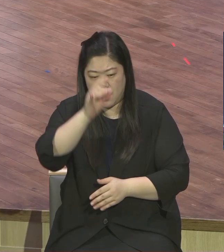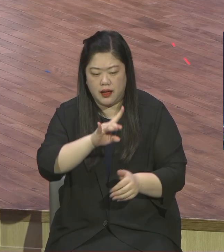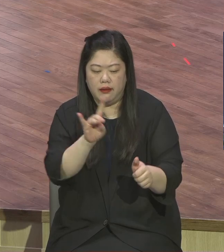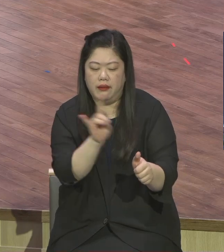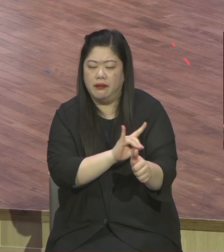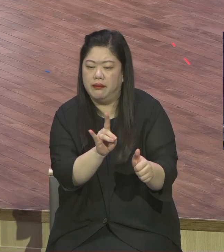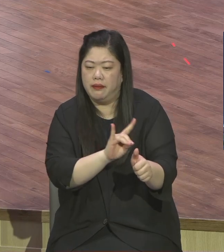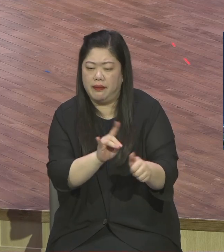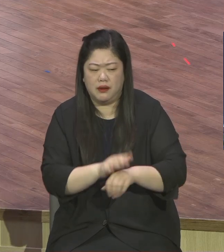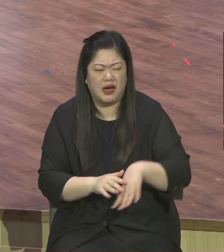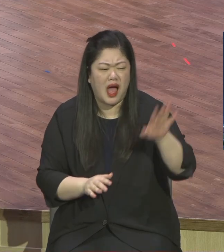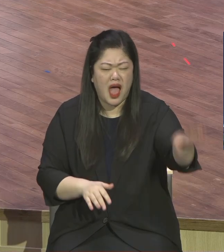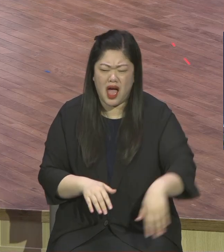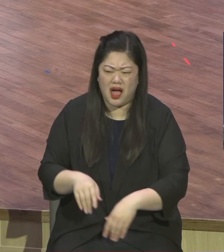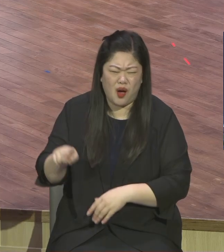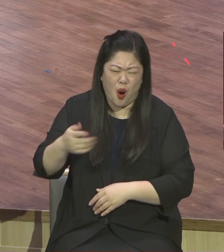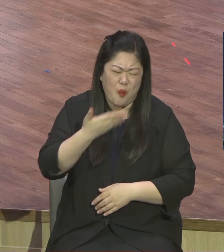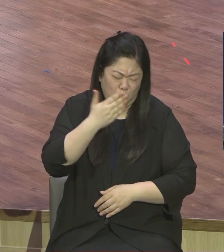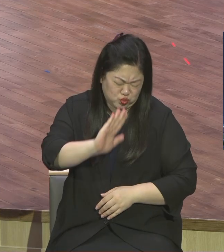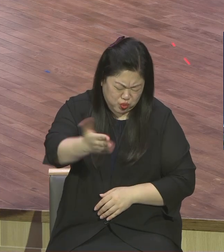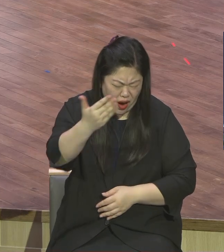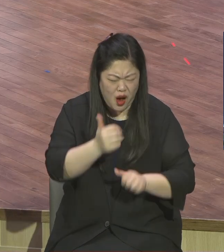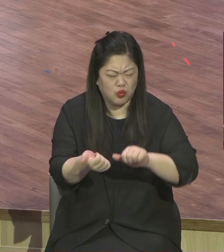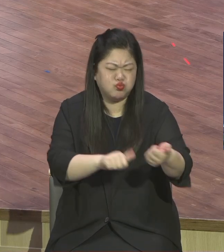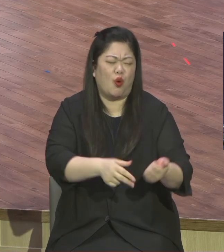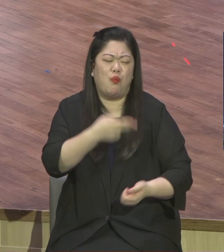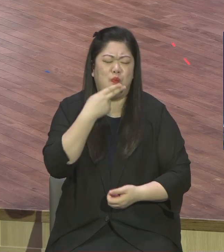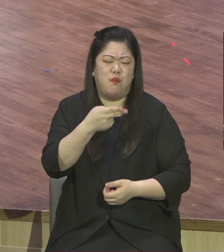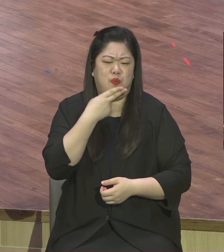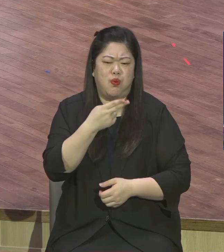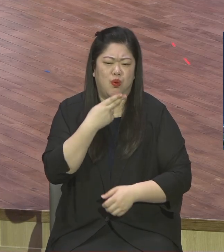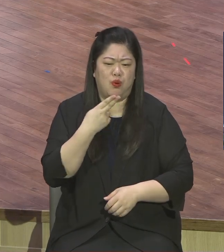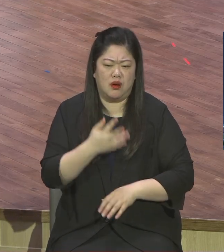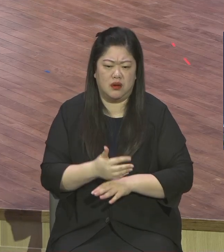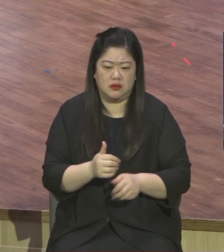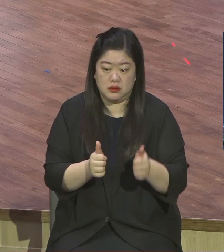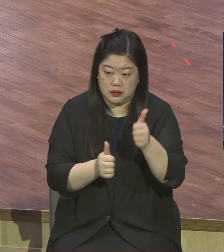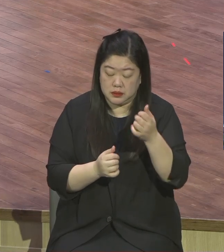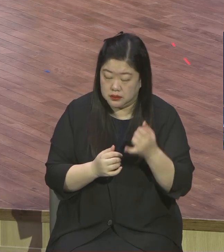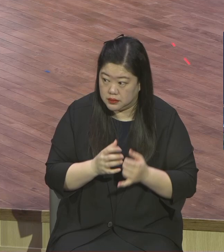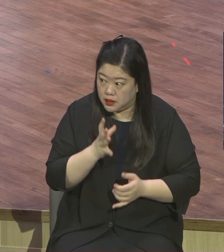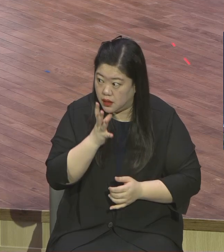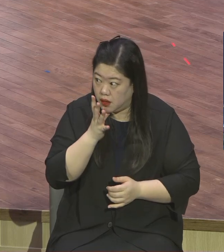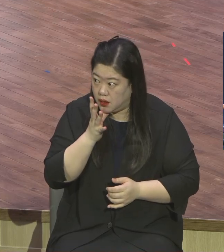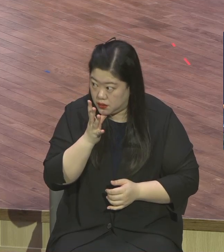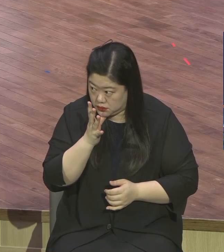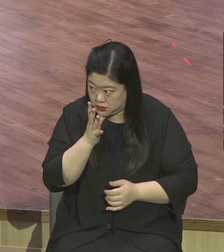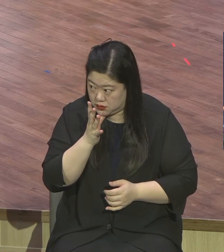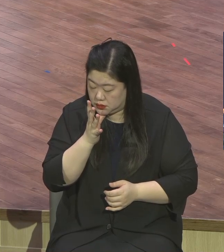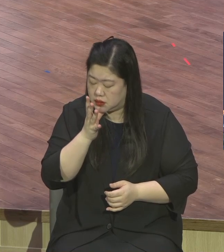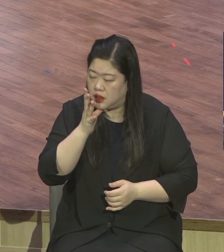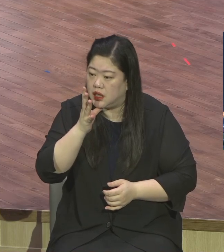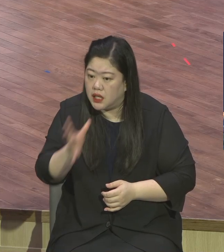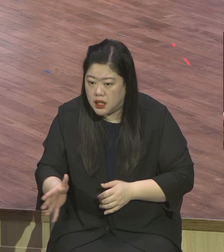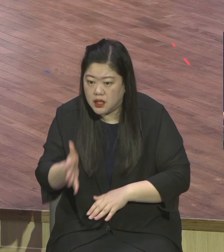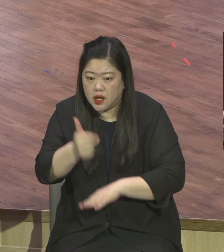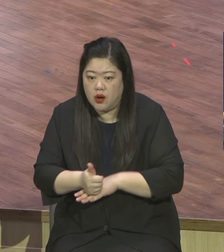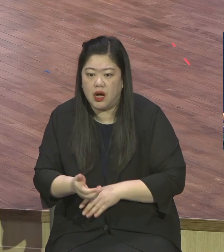먹었단 말이야 그 먹는 순간에 하나님과 약속이 다 파괴됩니다 하나님을 떠나게 되면 왜? 시기는 마귀 말 들었어 마귀